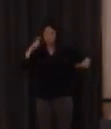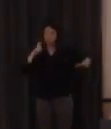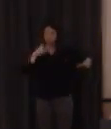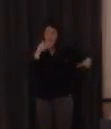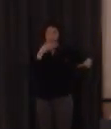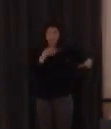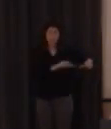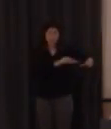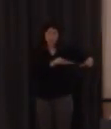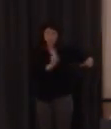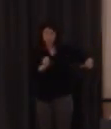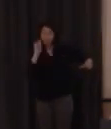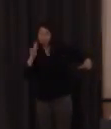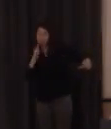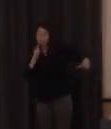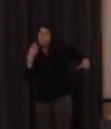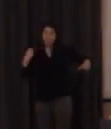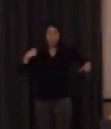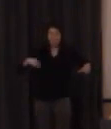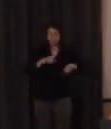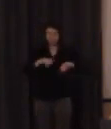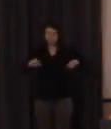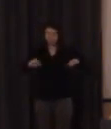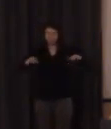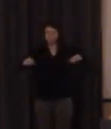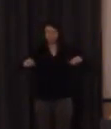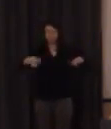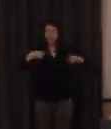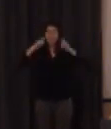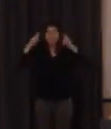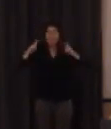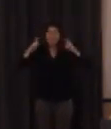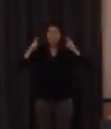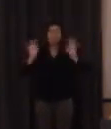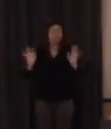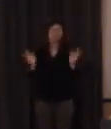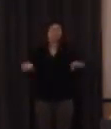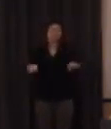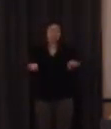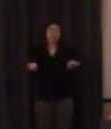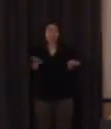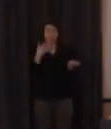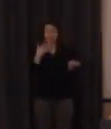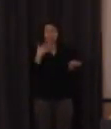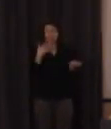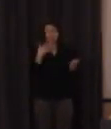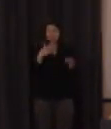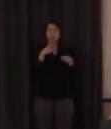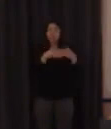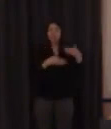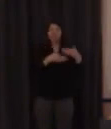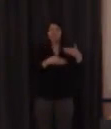pero pues por ejemplo me pasaba recientemente hay bueno una tipología de participios que curiosamente a los sordos